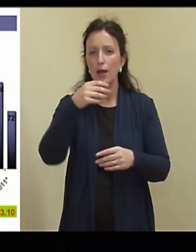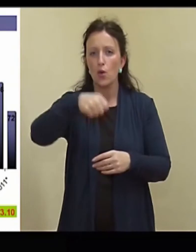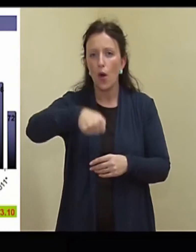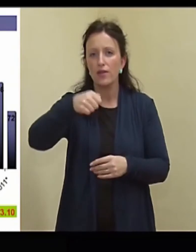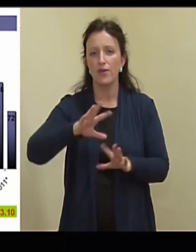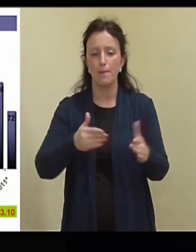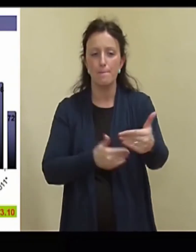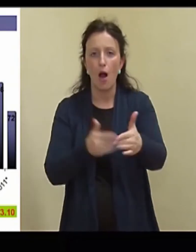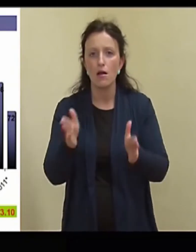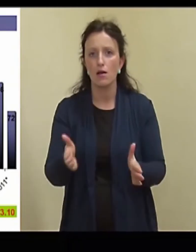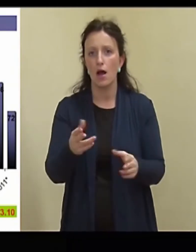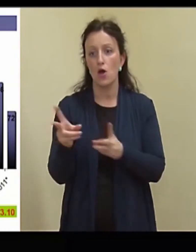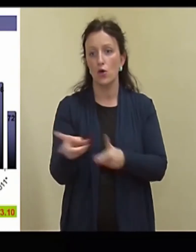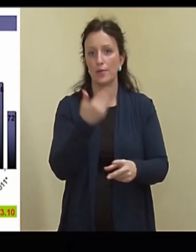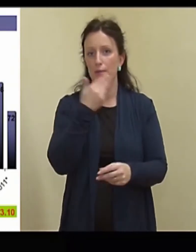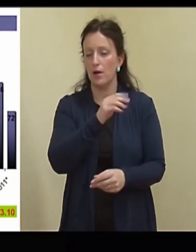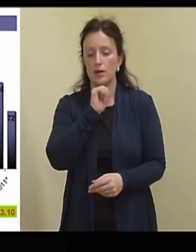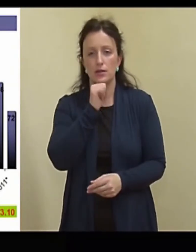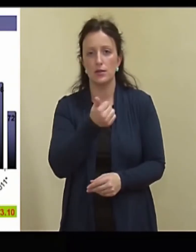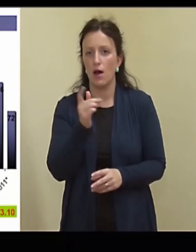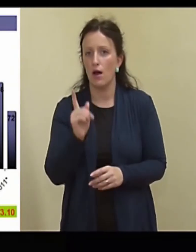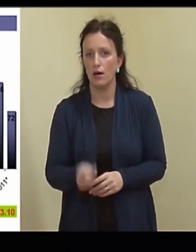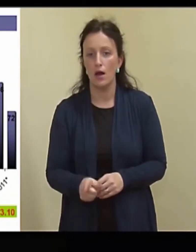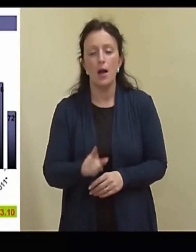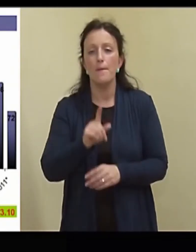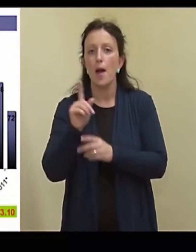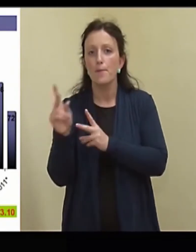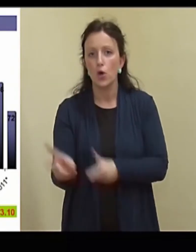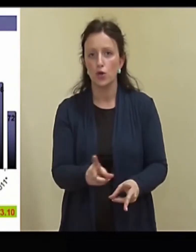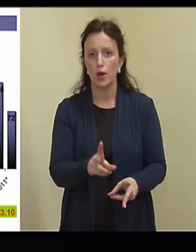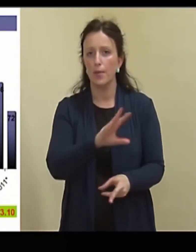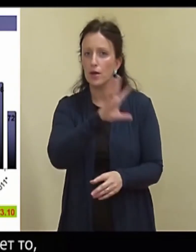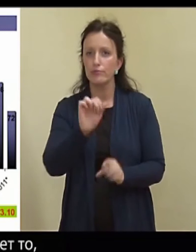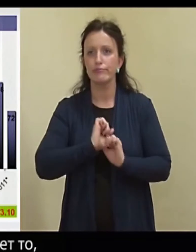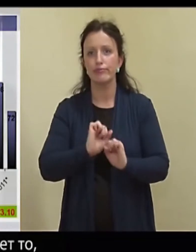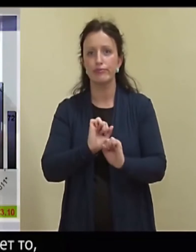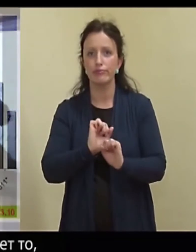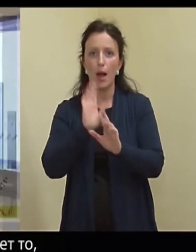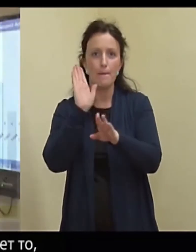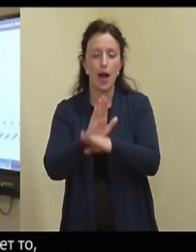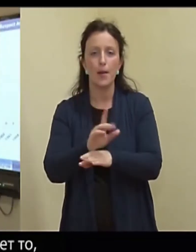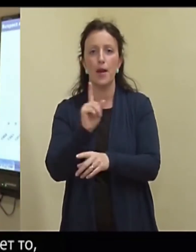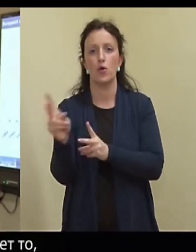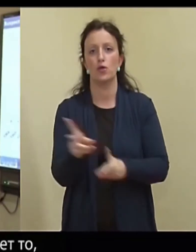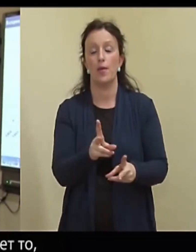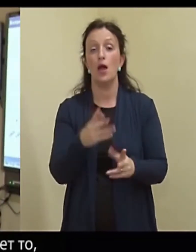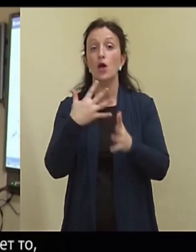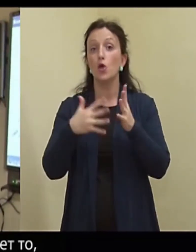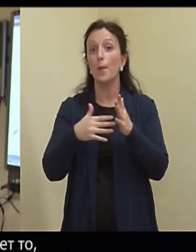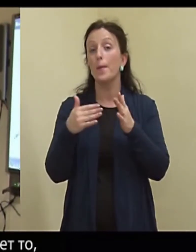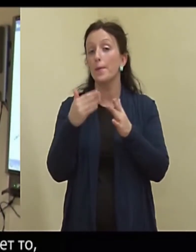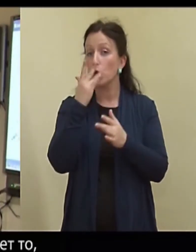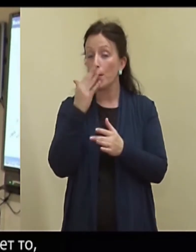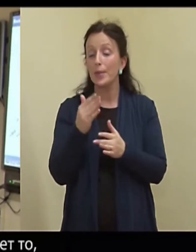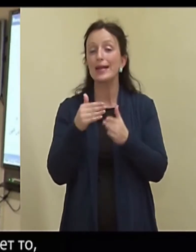pakki jätta kontrollimata. Ja kõik tuleb teha nii nagu see turvalisus ette näeb. Tegelikult seda numbrit kõib mõjutab hästi palju see,